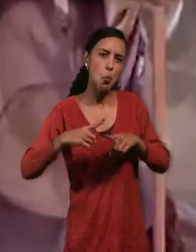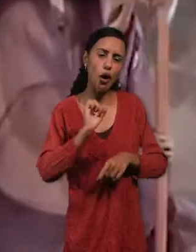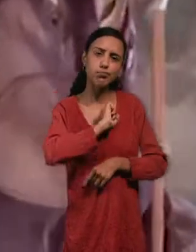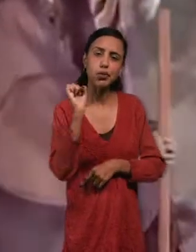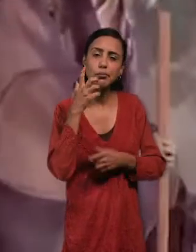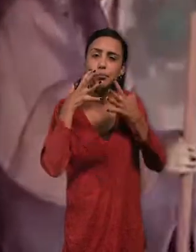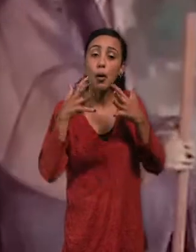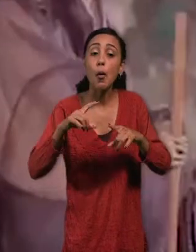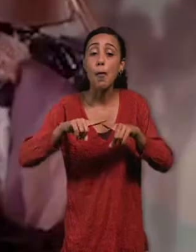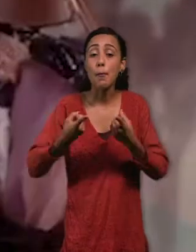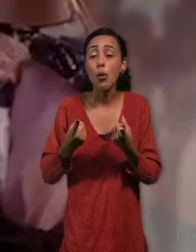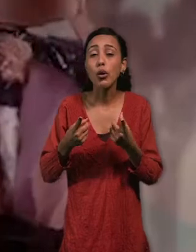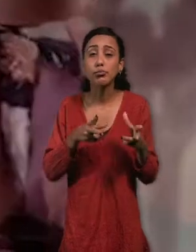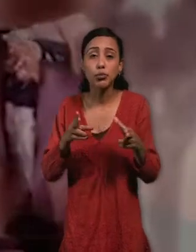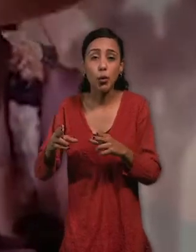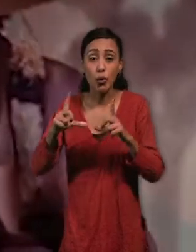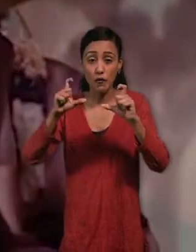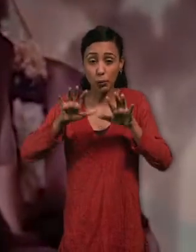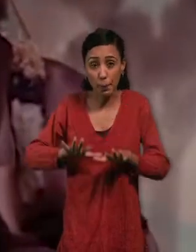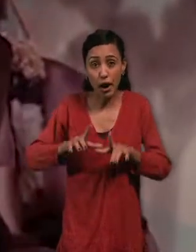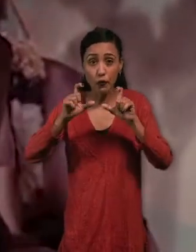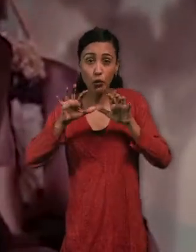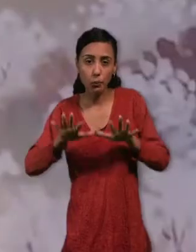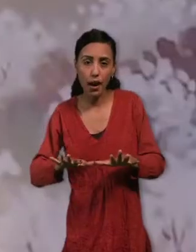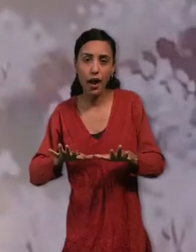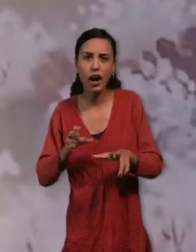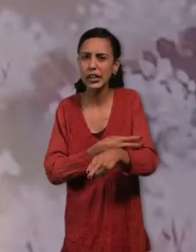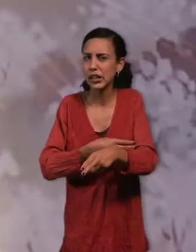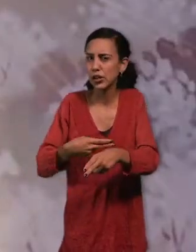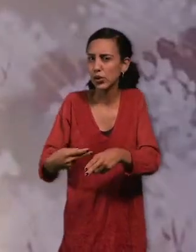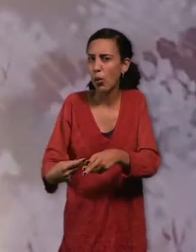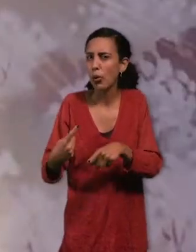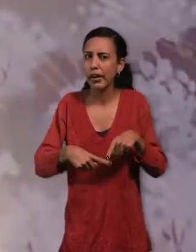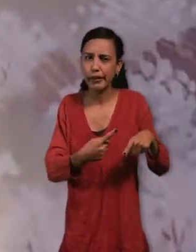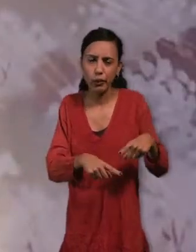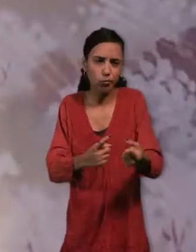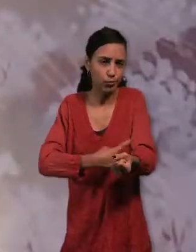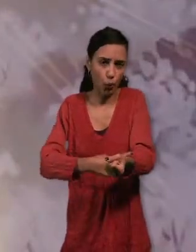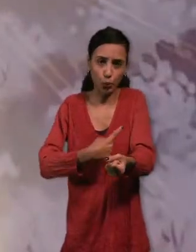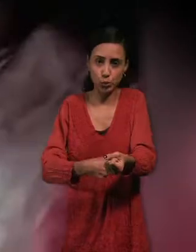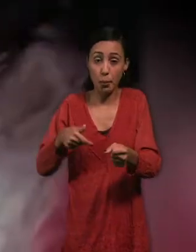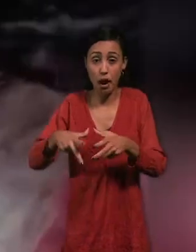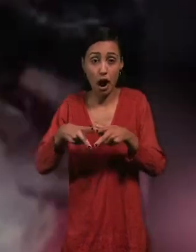cortometrajes en stop motion, donde son recurrentes leyendas y tradiciones folclóricas de Japón y el budismo.